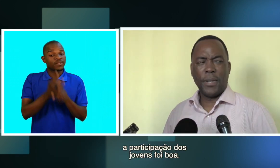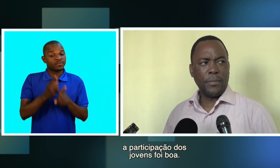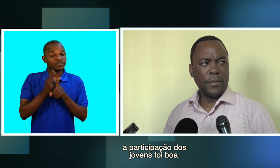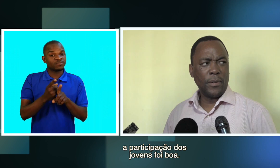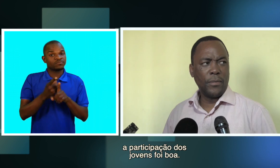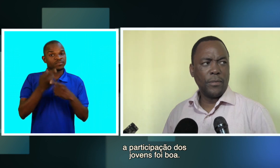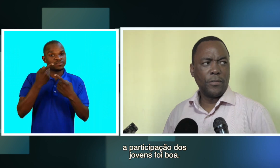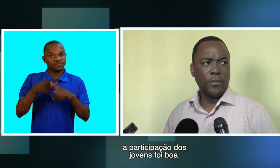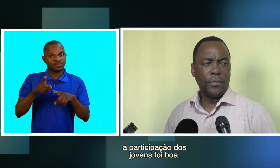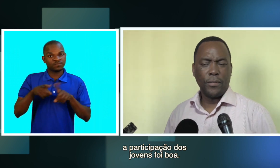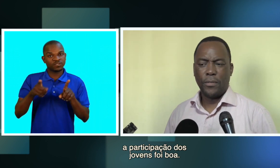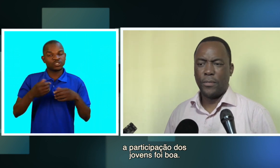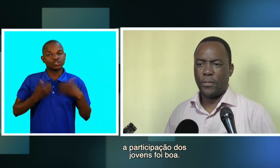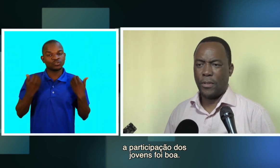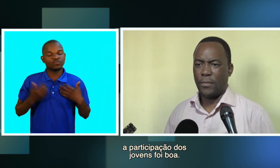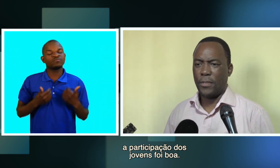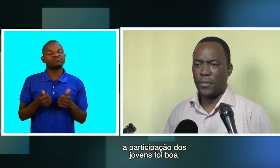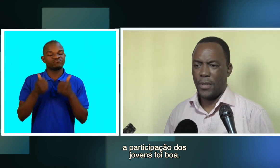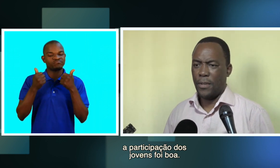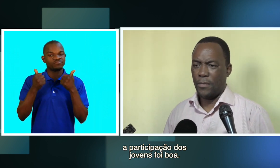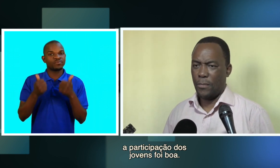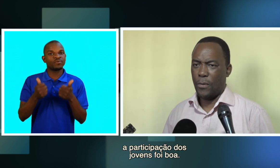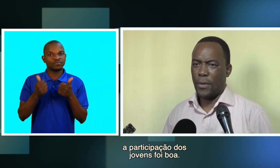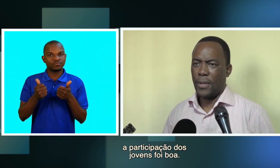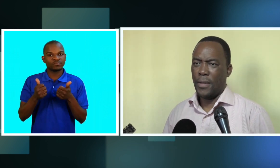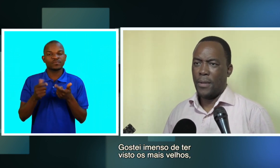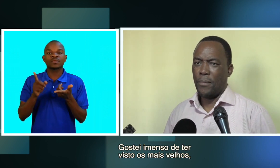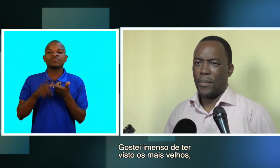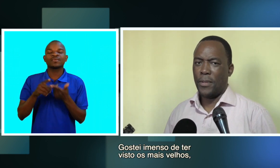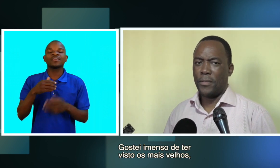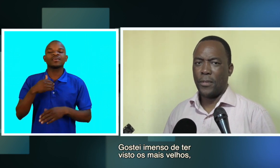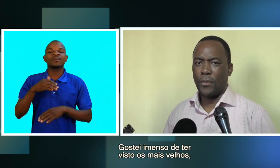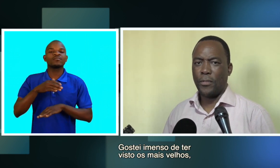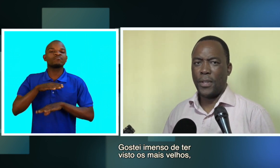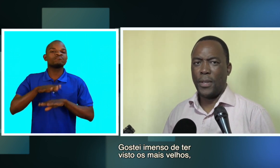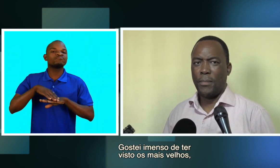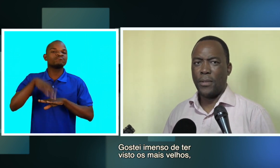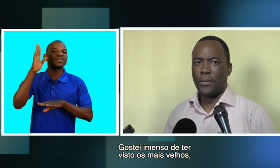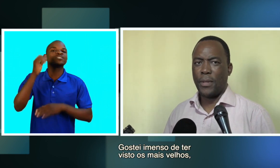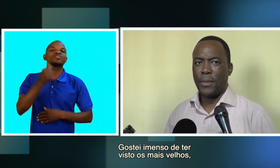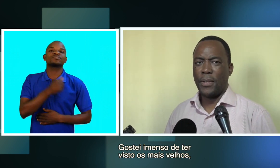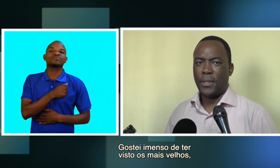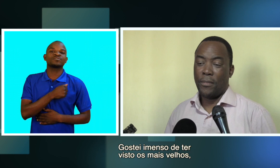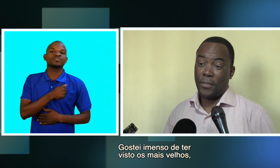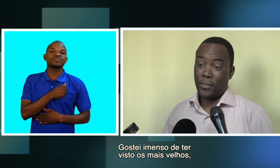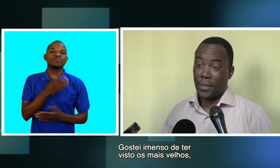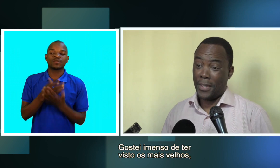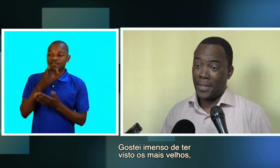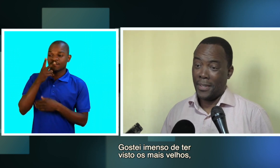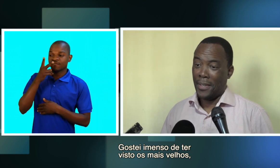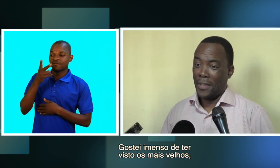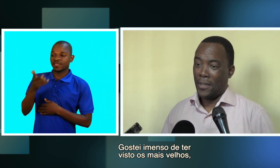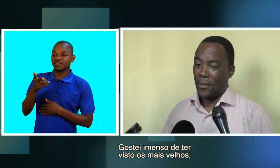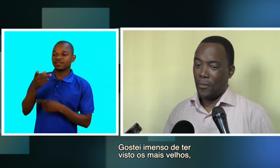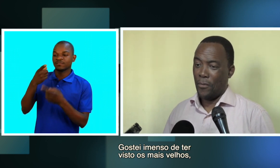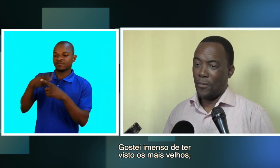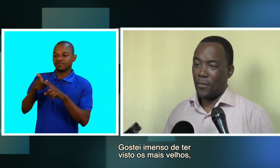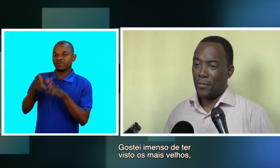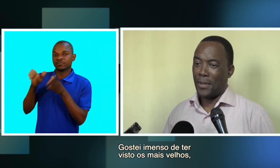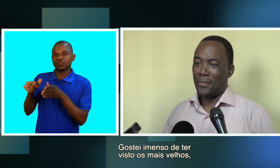participação dos jovens foi boa. Mas gostei imenso também de ter visto aqui os mais